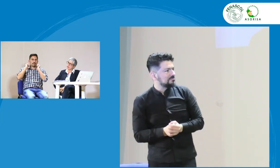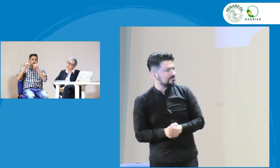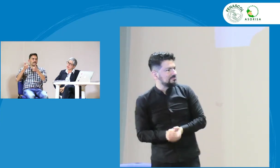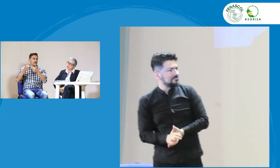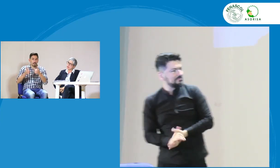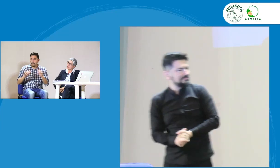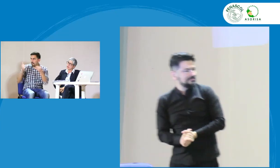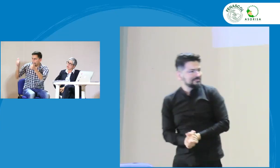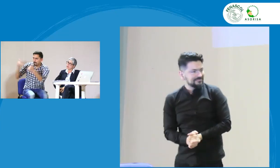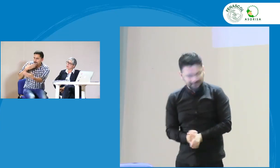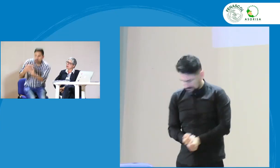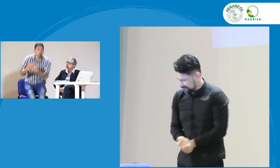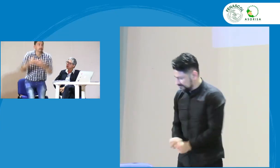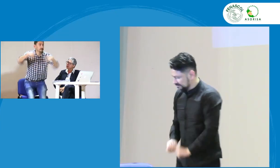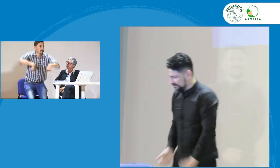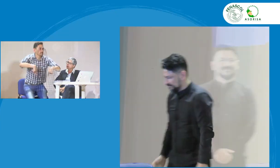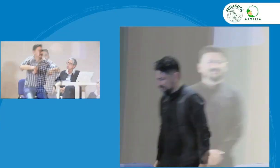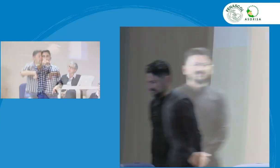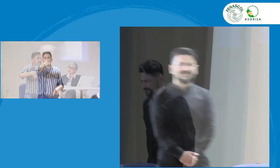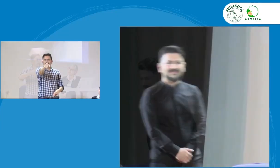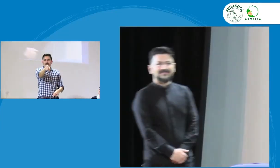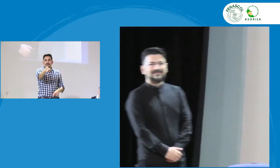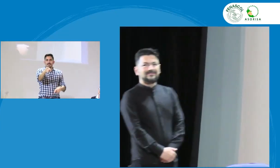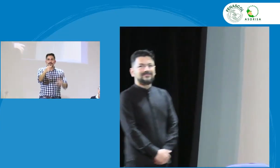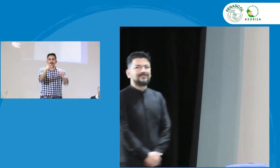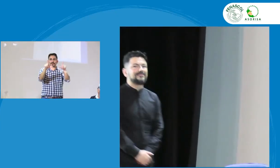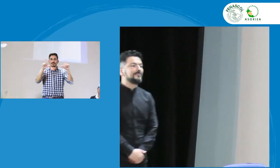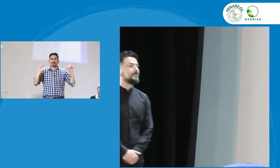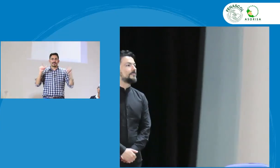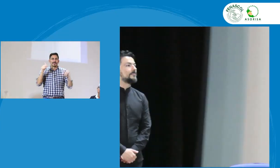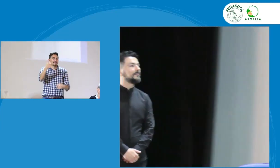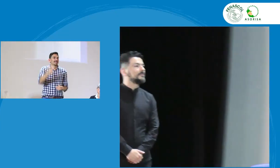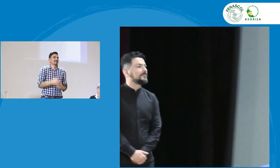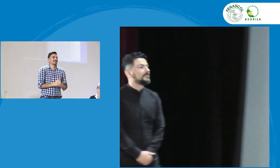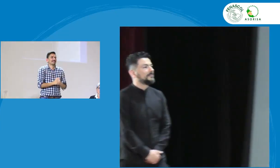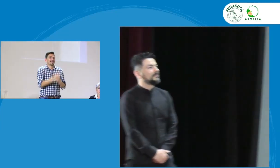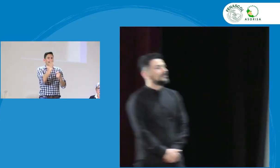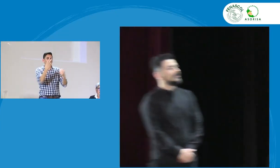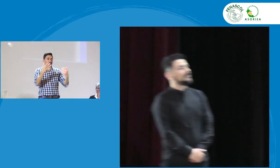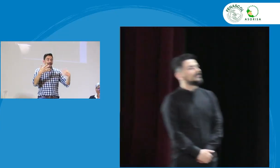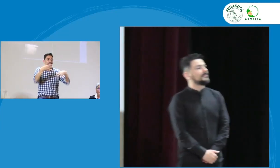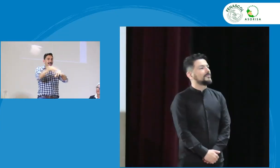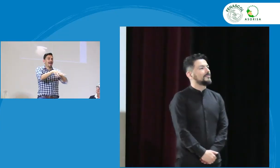objetivo con respecto a esto? ¿Están buscando? ¿Están buscando? Ok, perfecto.